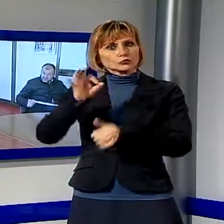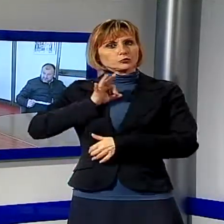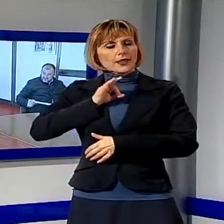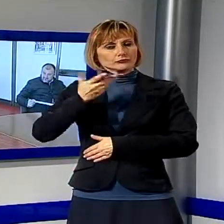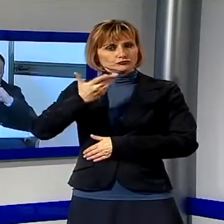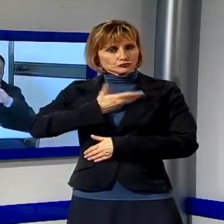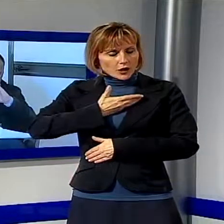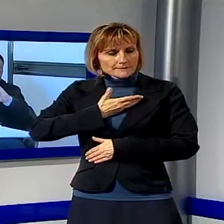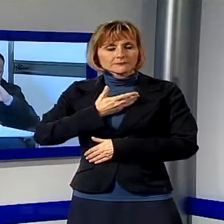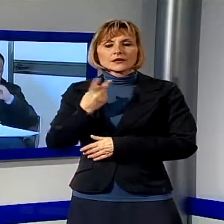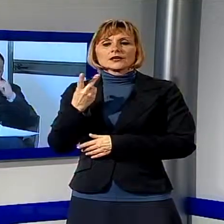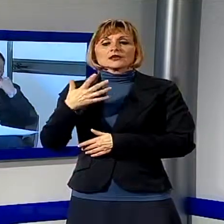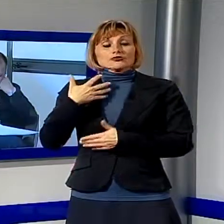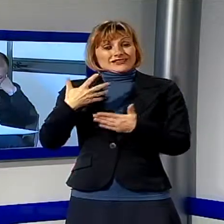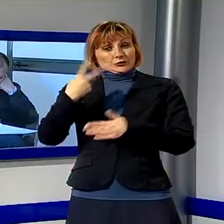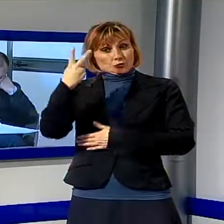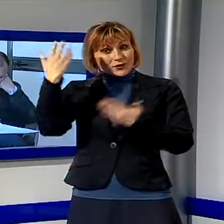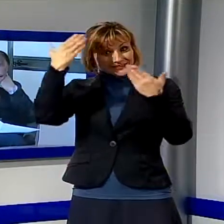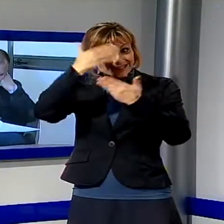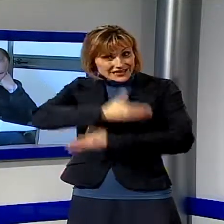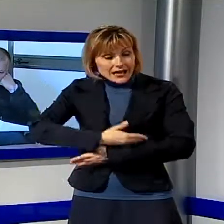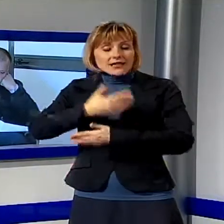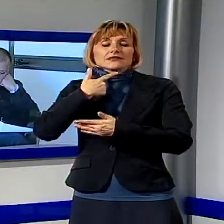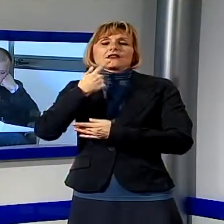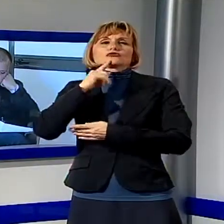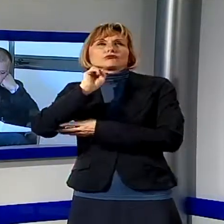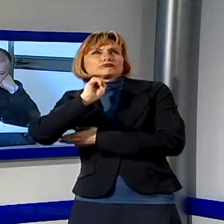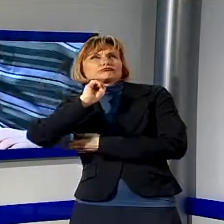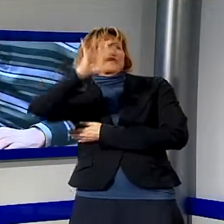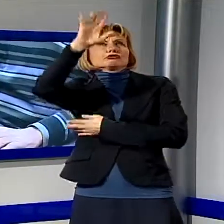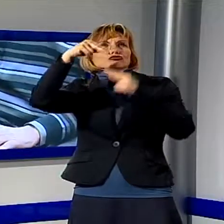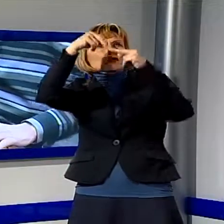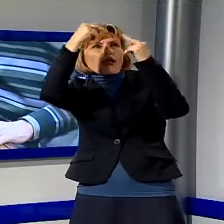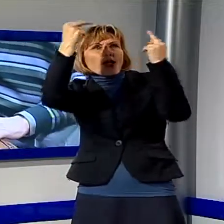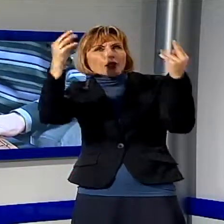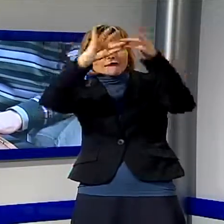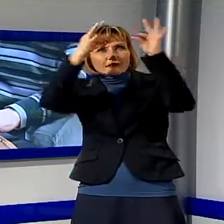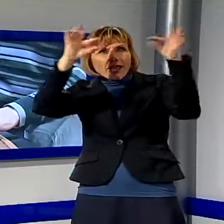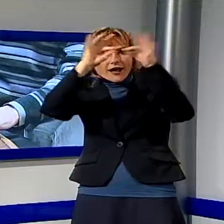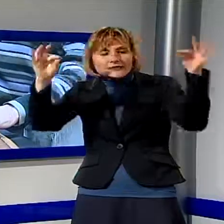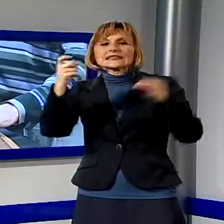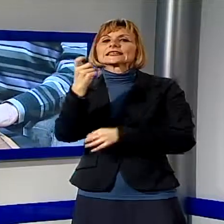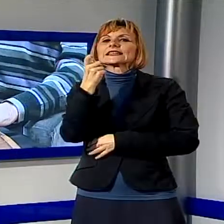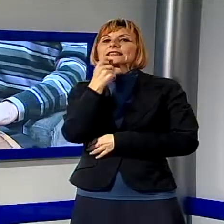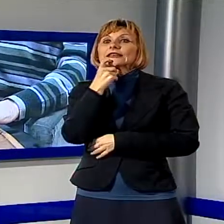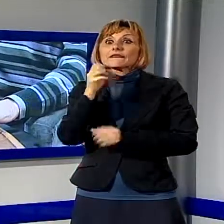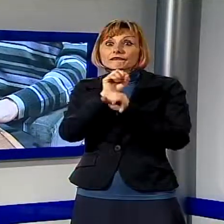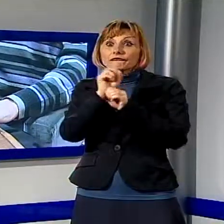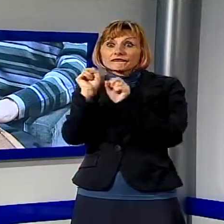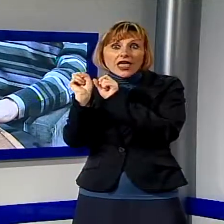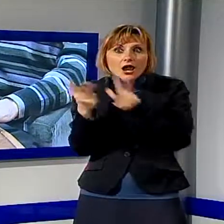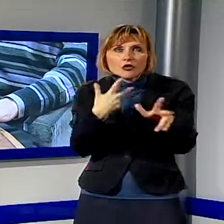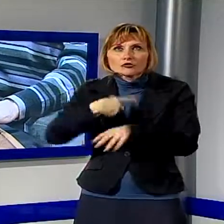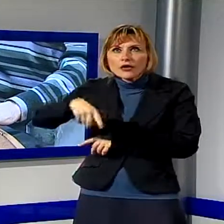Nel corso di due delle cinque serate della festa sarà proiettata in cielo una scritta. Risulteranno vincitrici le tre persone che